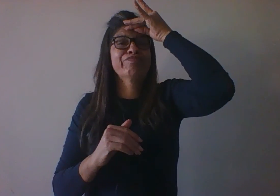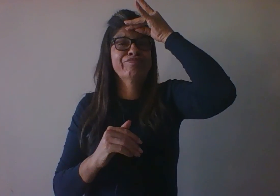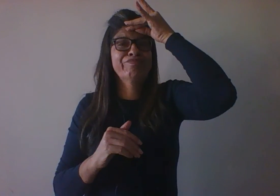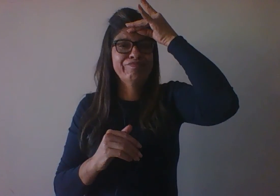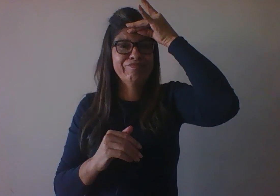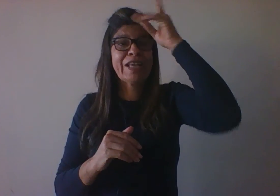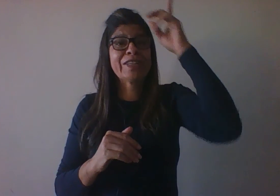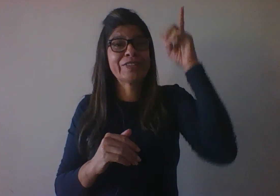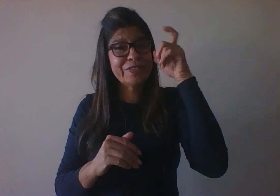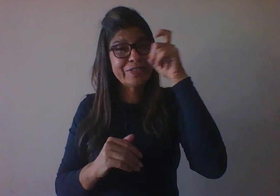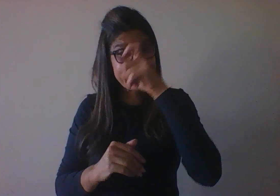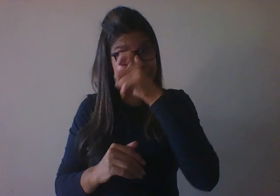como assim,